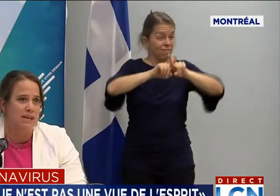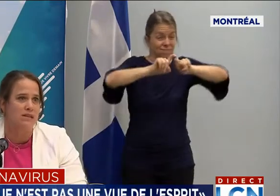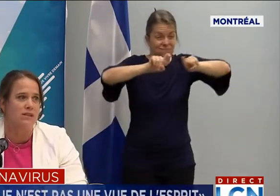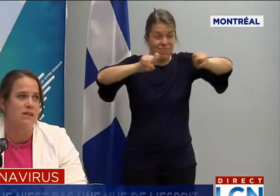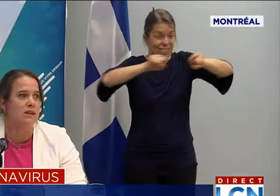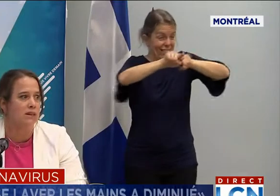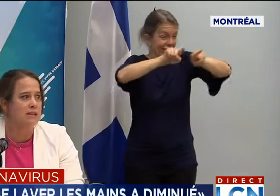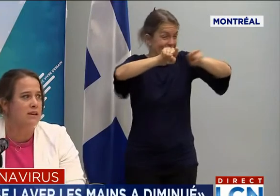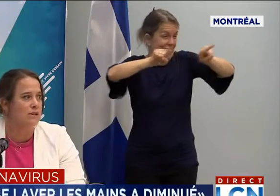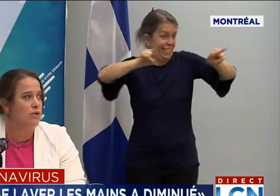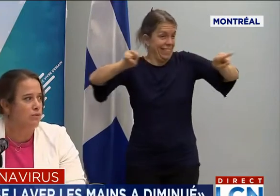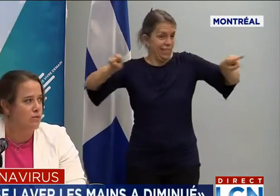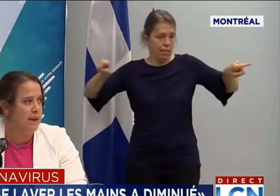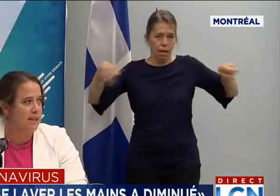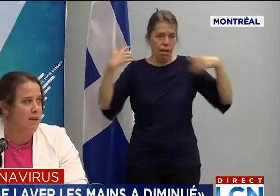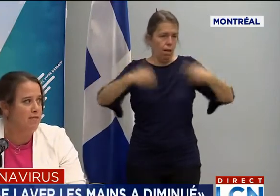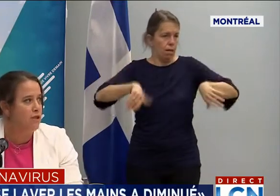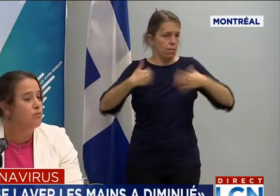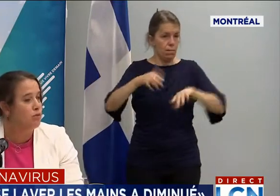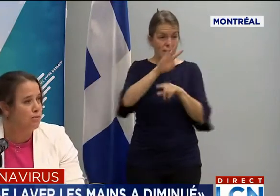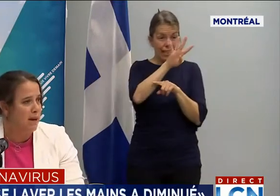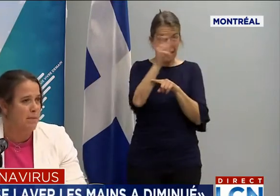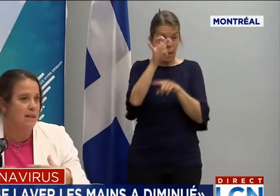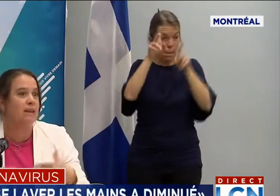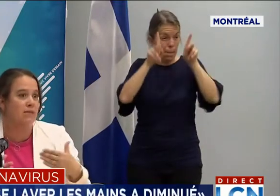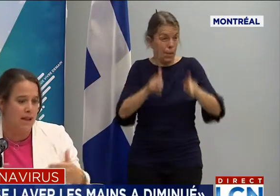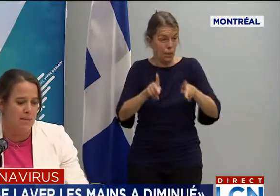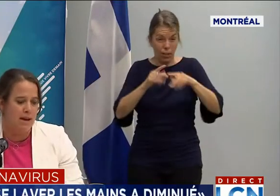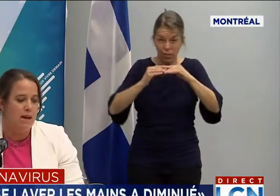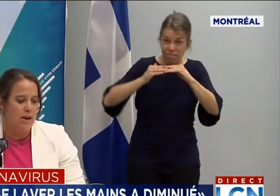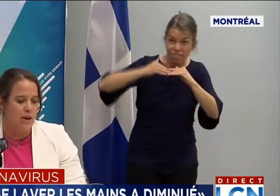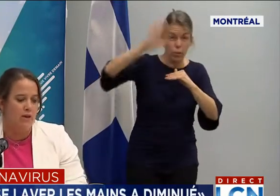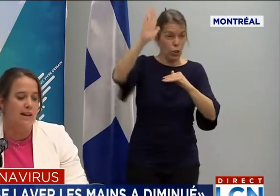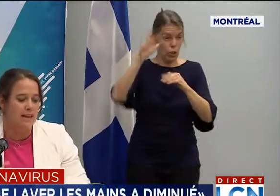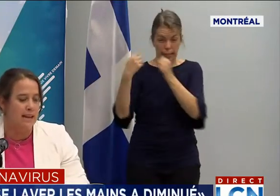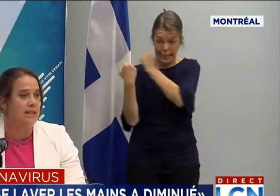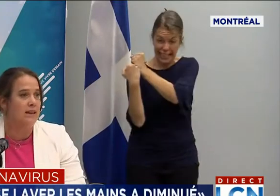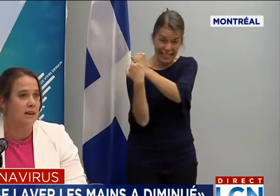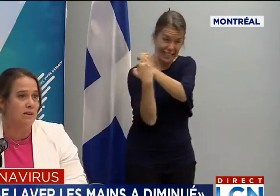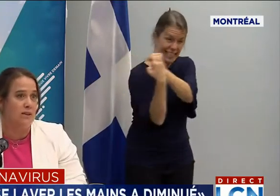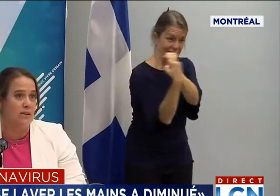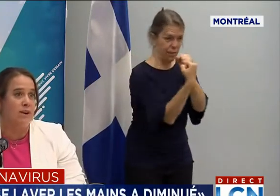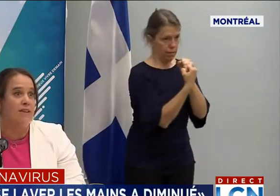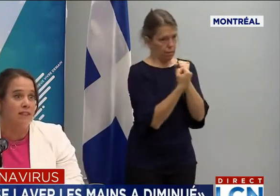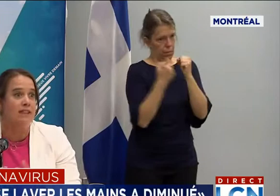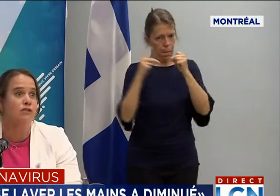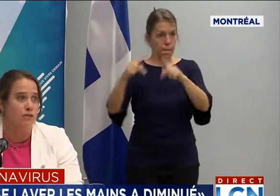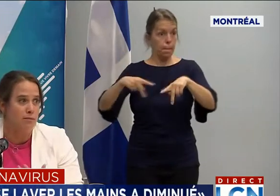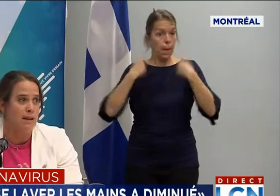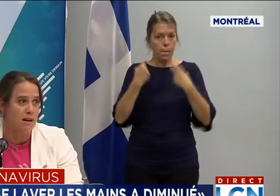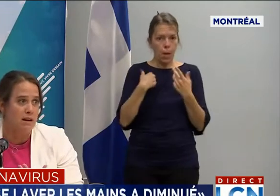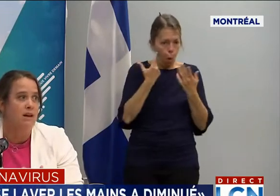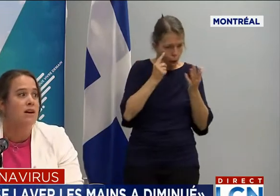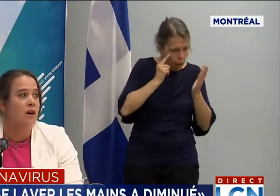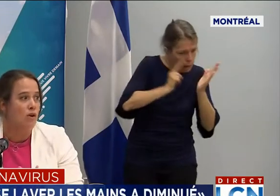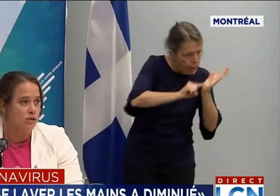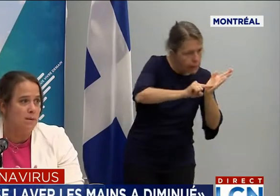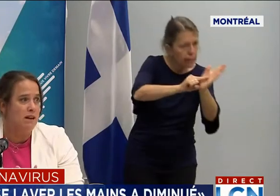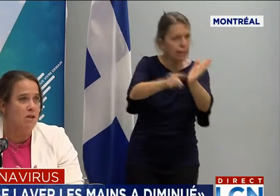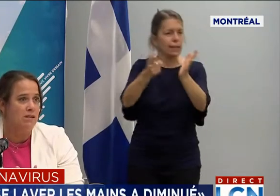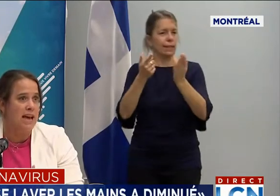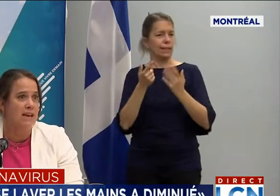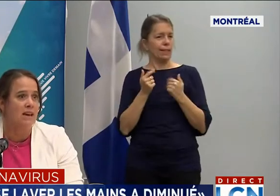400 personnes qui sont venues prêter main-forte pour nous permettre, évidemment, d'enquêter les 29 000 cas,